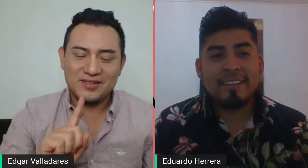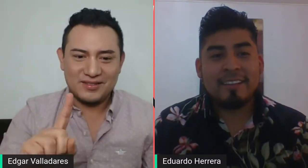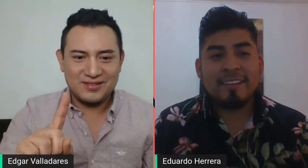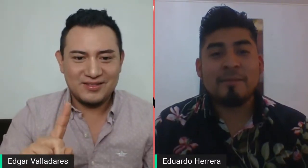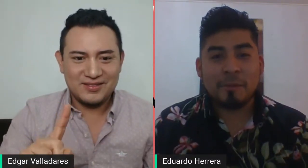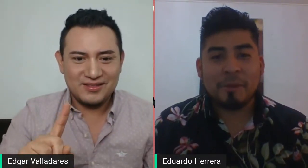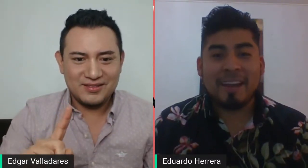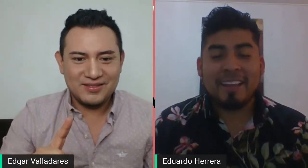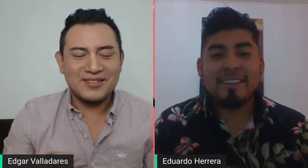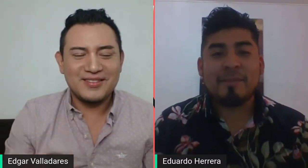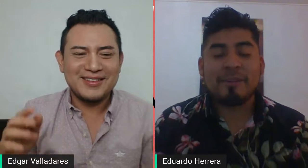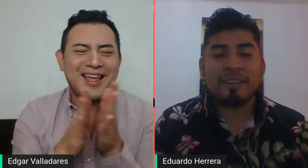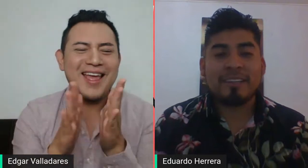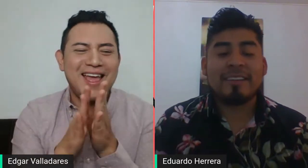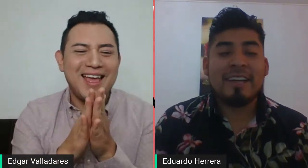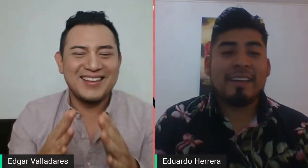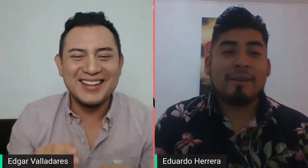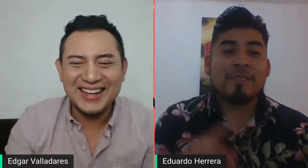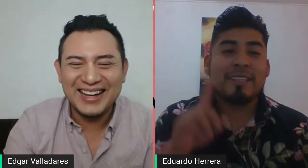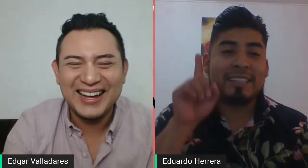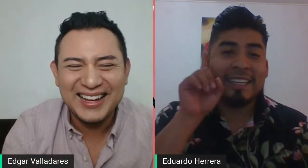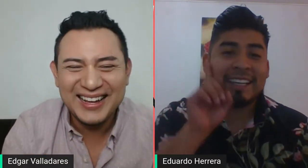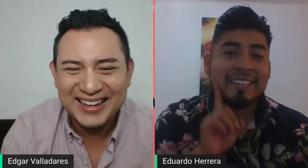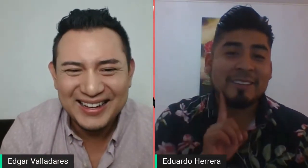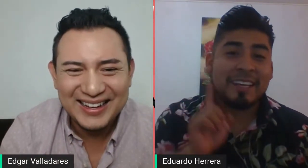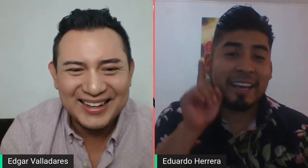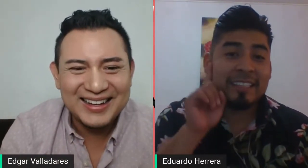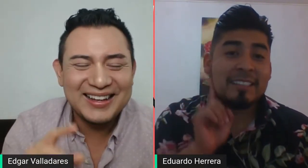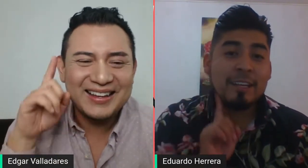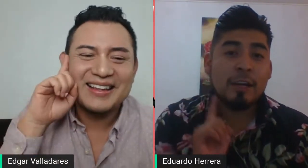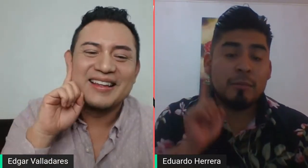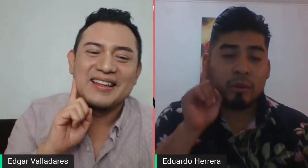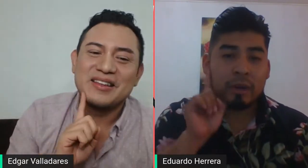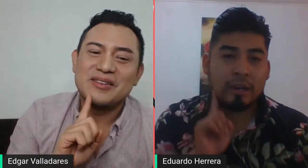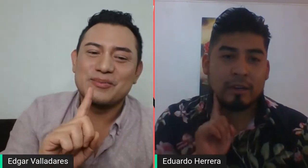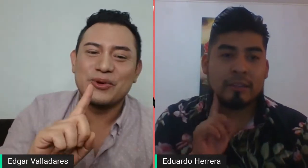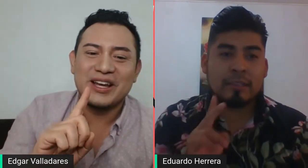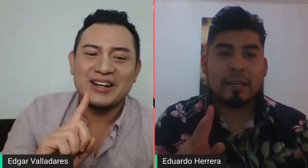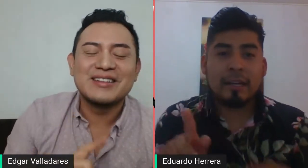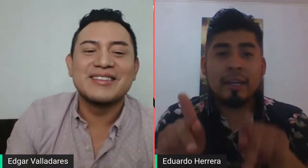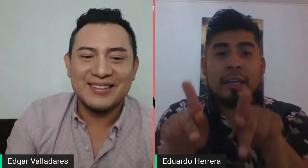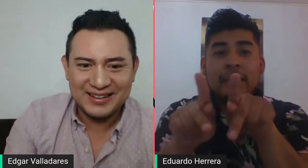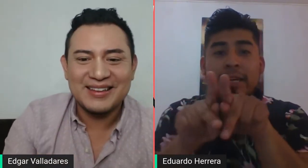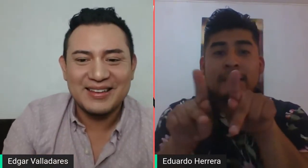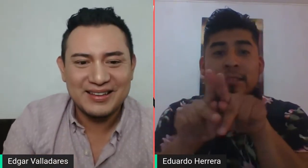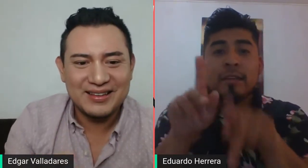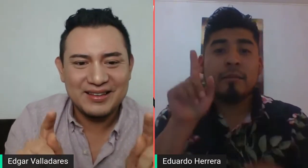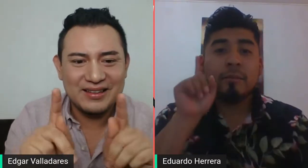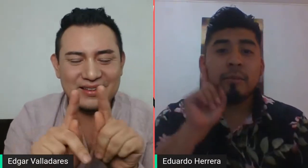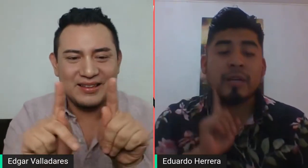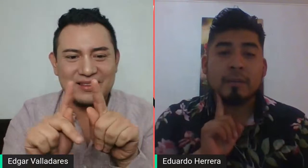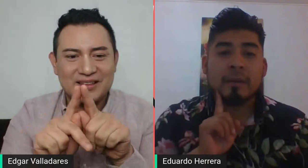Muy bien. Perfecto. Estamos en el indicativo de que es mujer. Mujer. Y es prima.